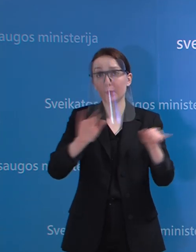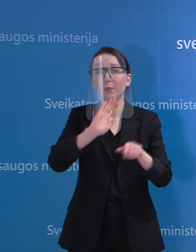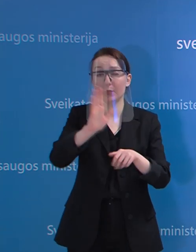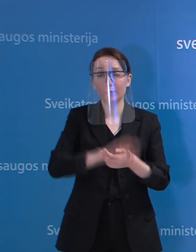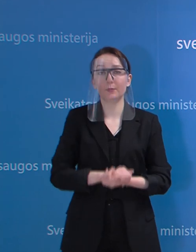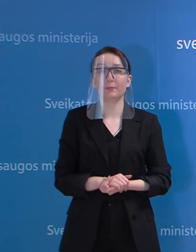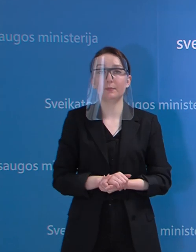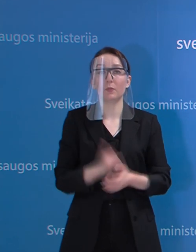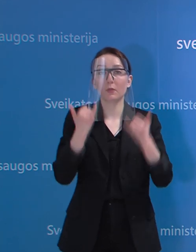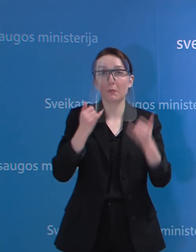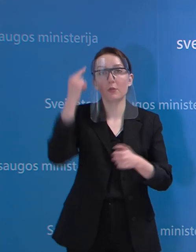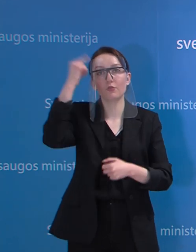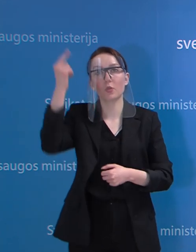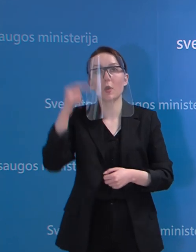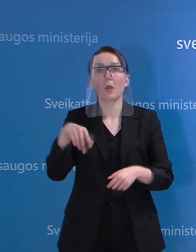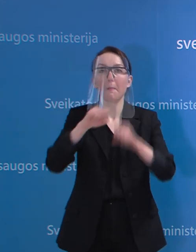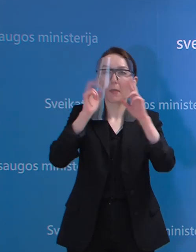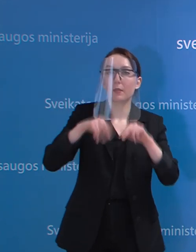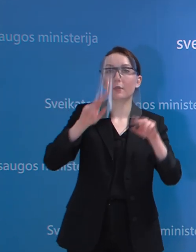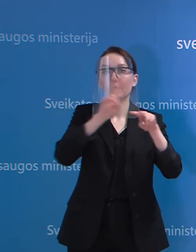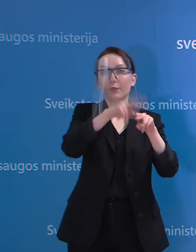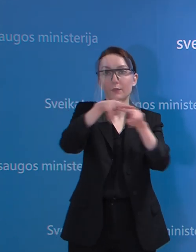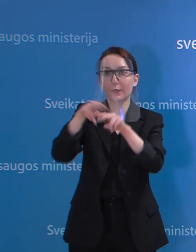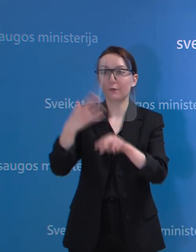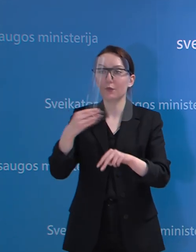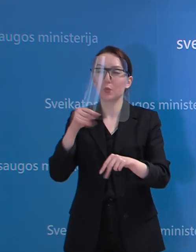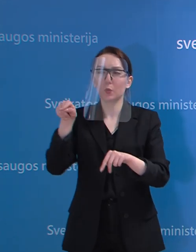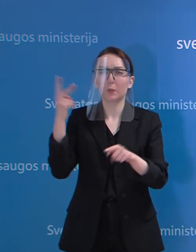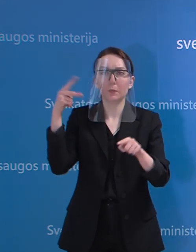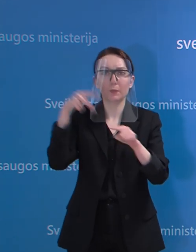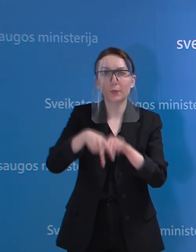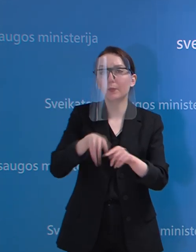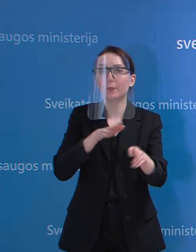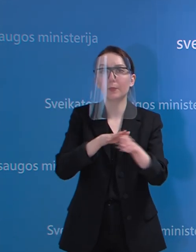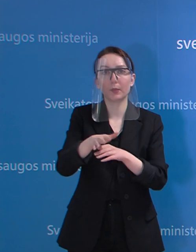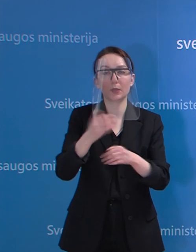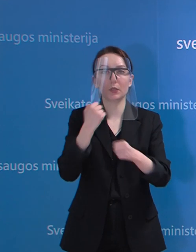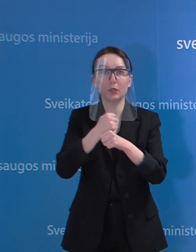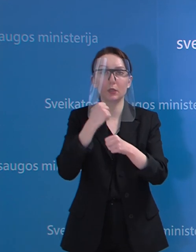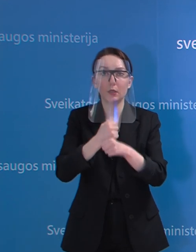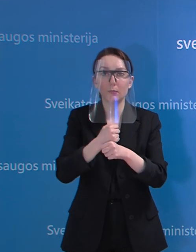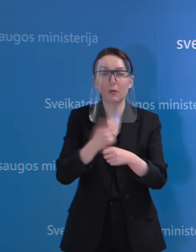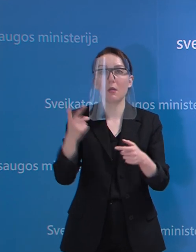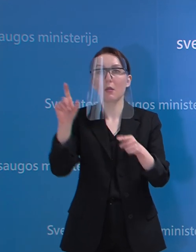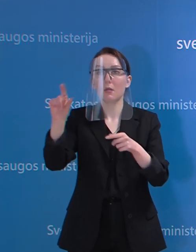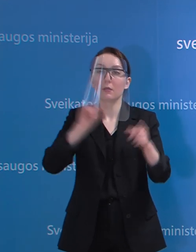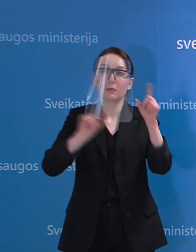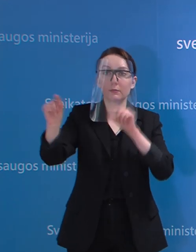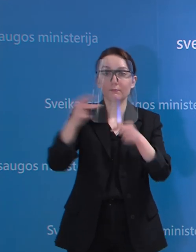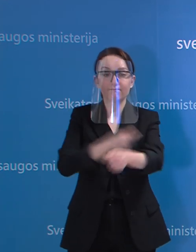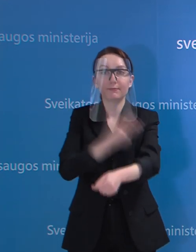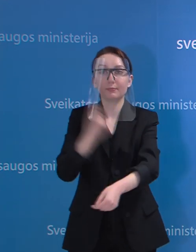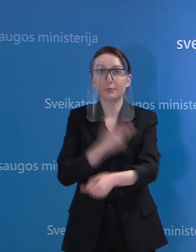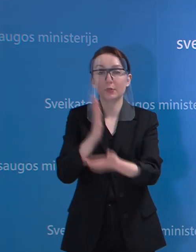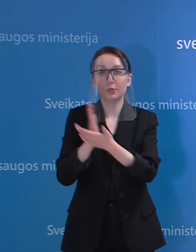kas kieką žinau, tai mobiliai punktai Vilniuje tikrai dirba pilnu pajėgumu ir jie tos mėginius, kiek jie jų gali paimti ir